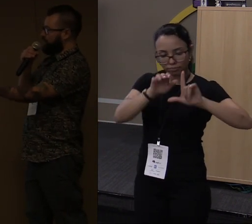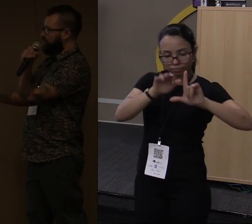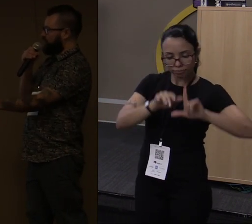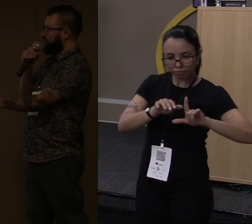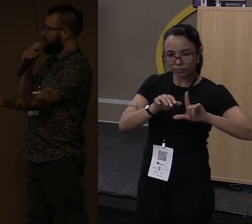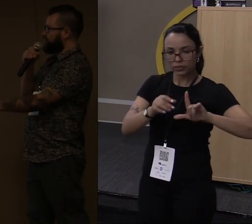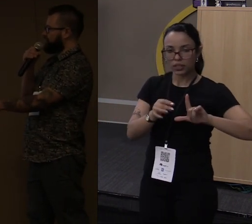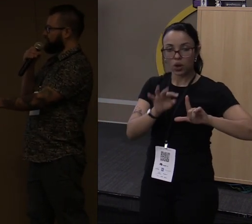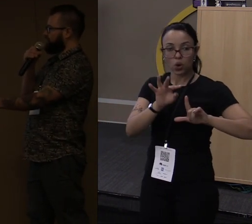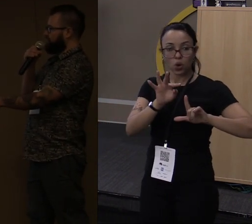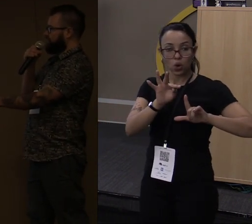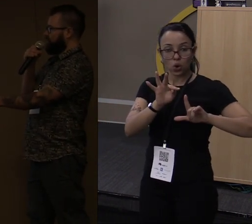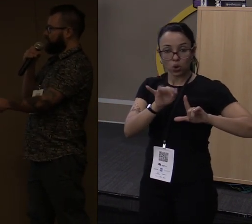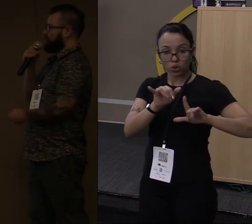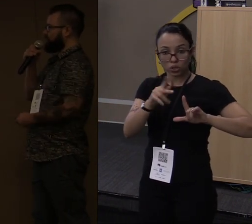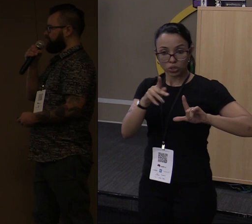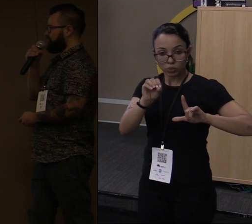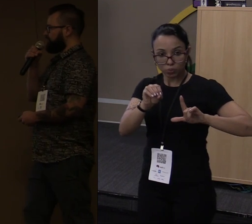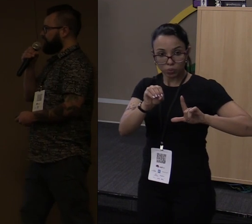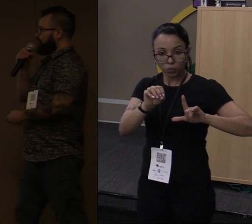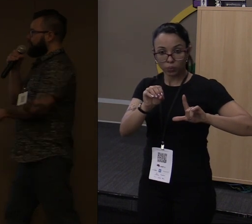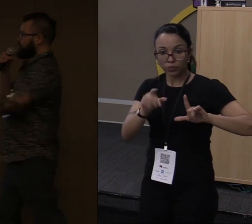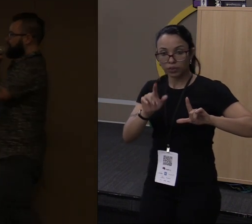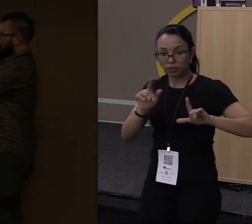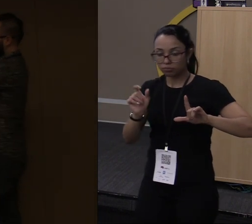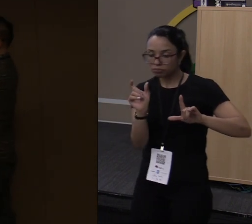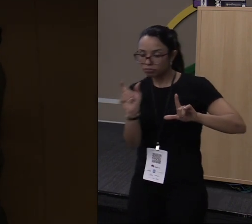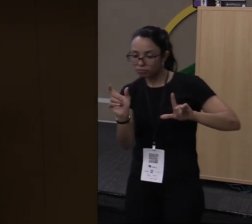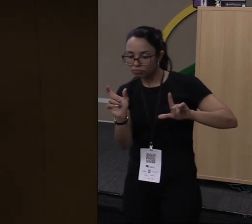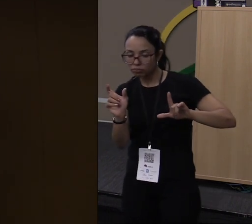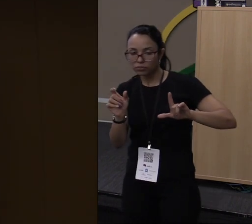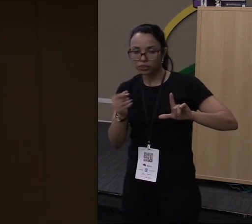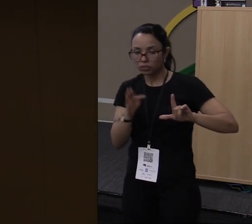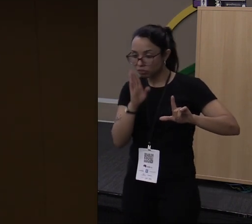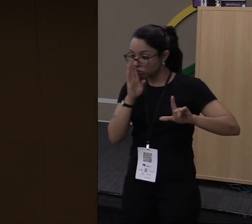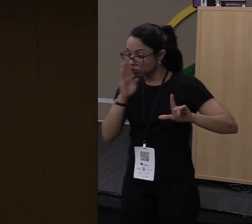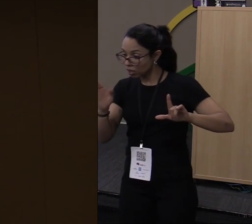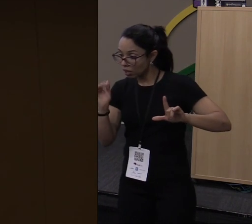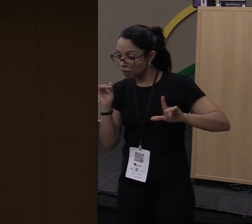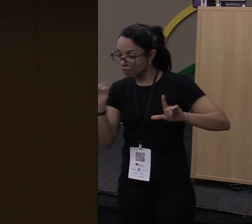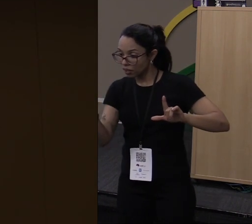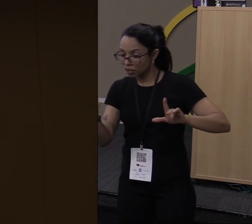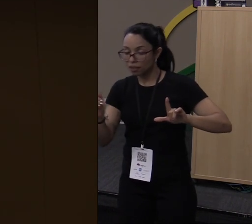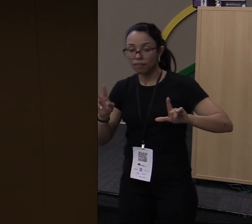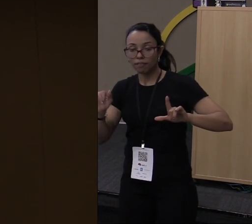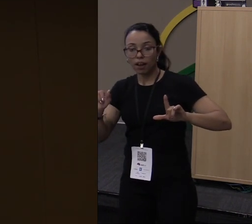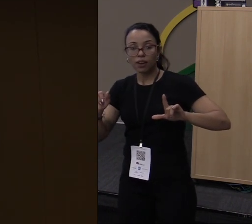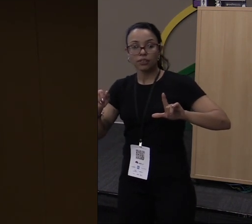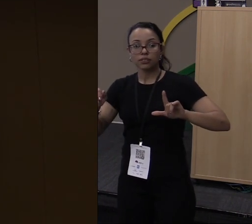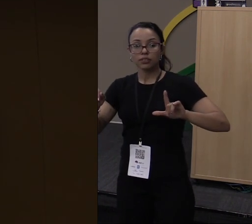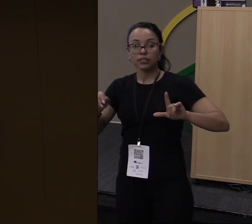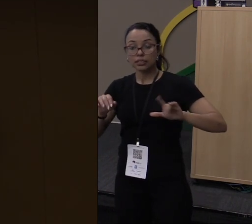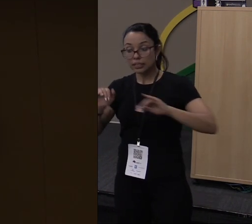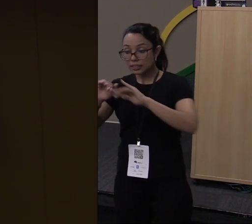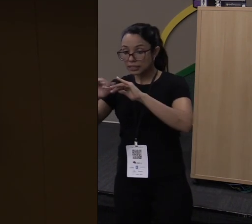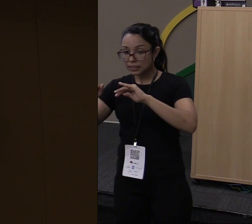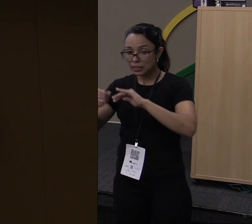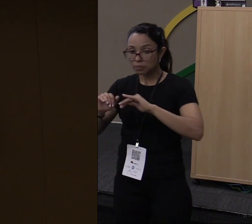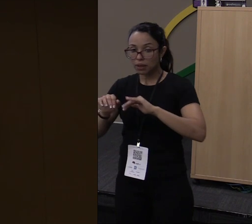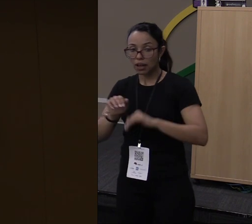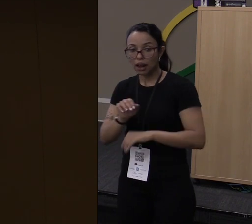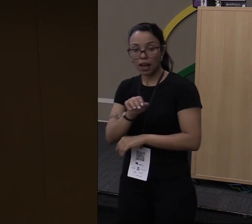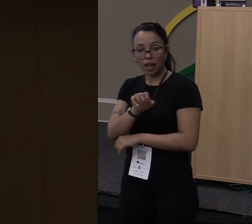meu tipo ou minha classe, que é o alquimista. E eu já falo, logo de cara, ele já vai derivar essa trait. Essa